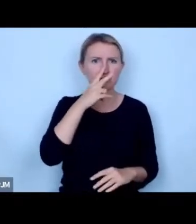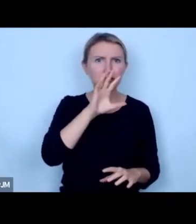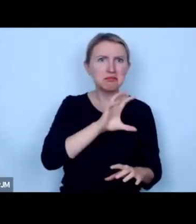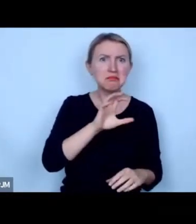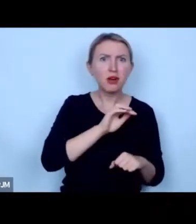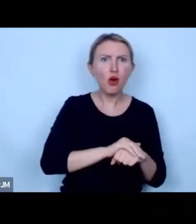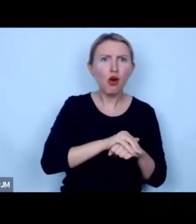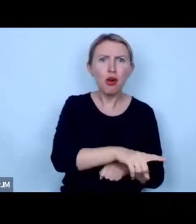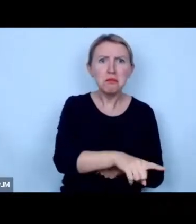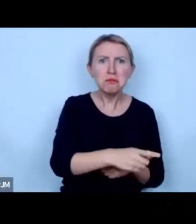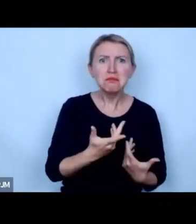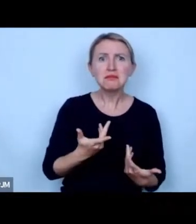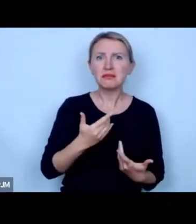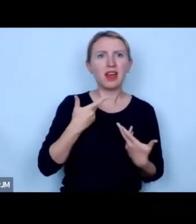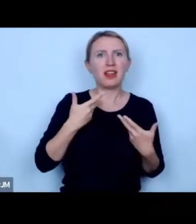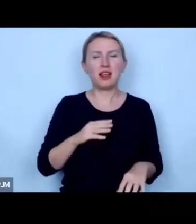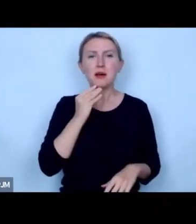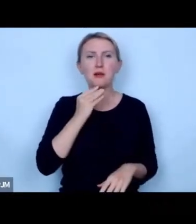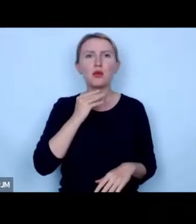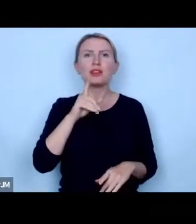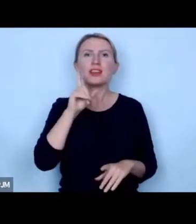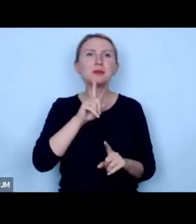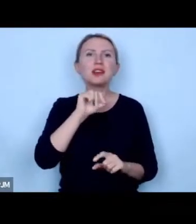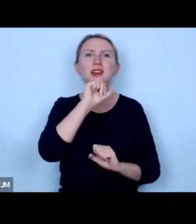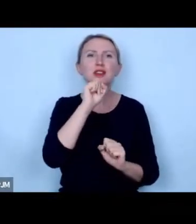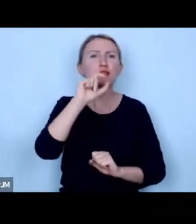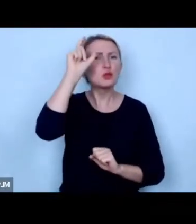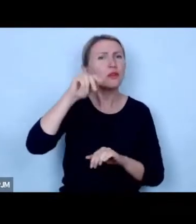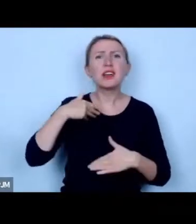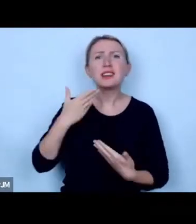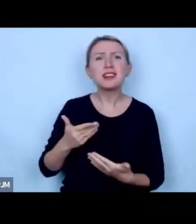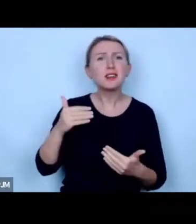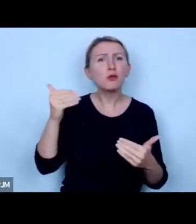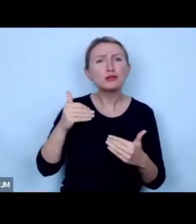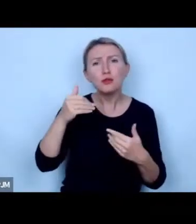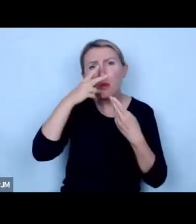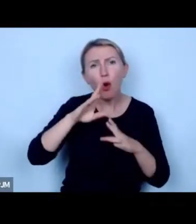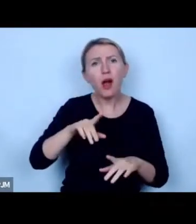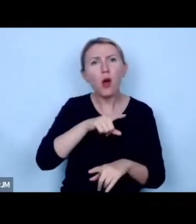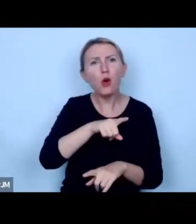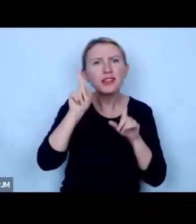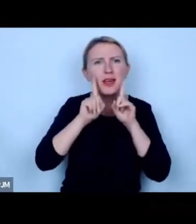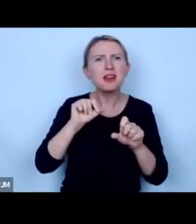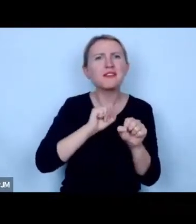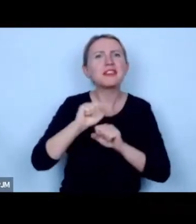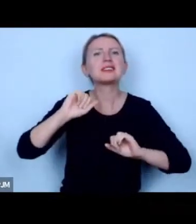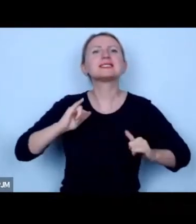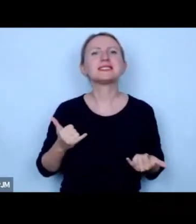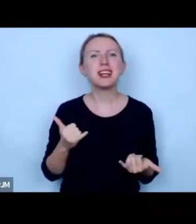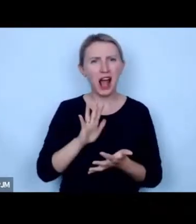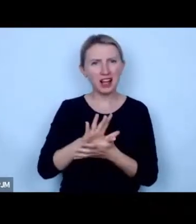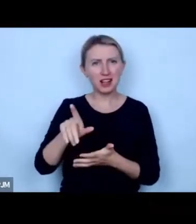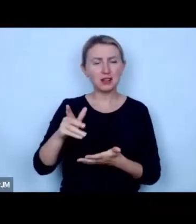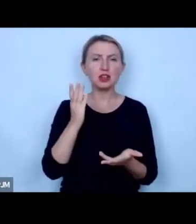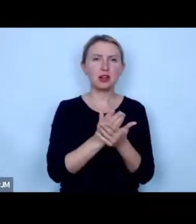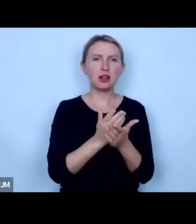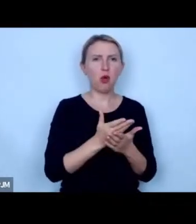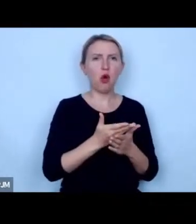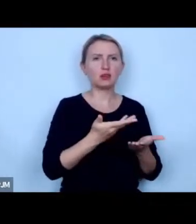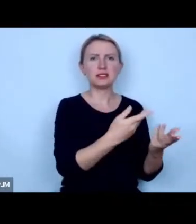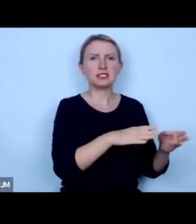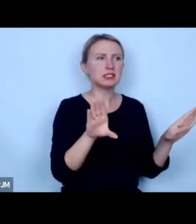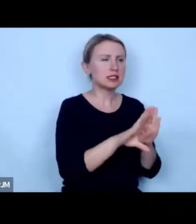tak naprawdę człowiek nigdy nie dał świni możliwości pokazania jaka jest naprawdę zamknął ją w chlewni